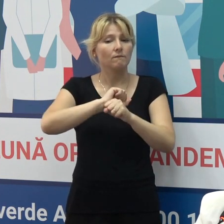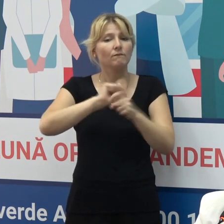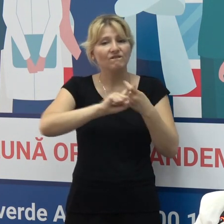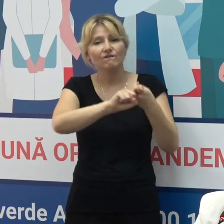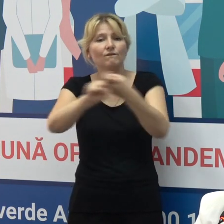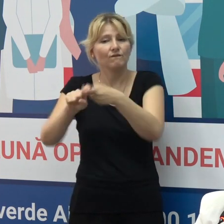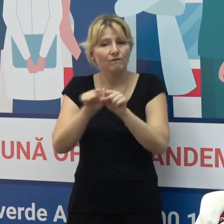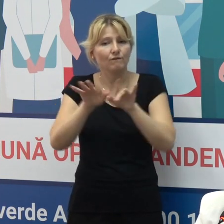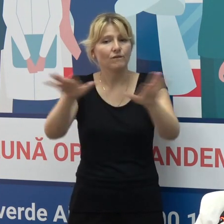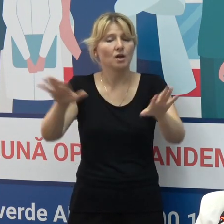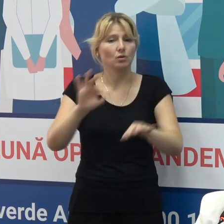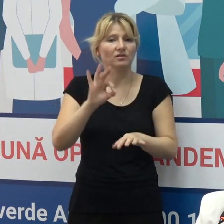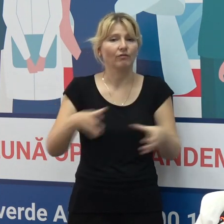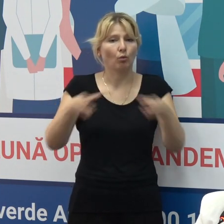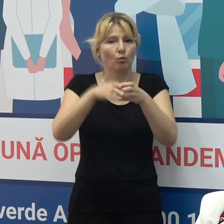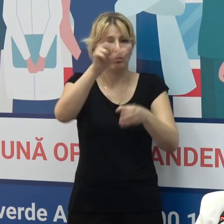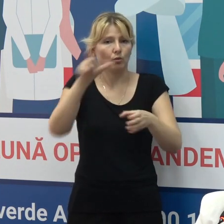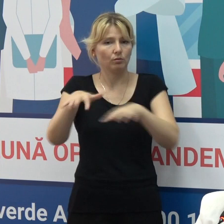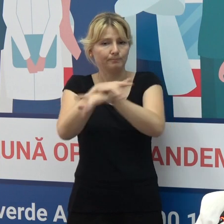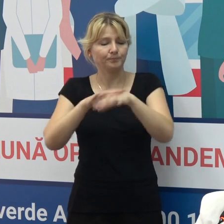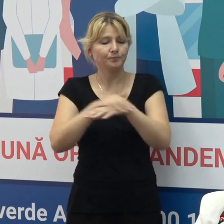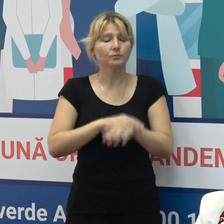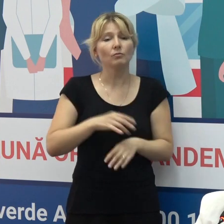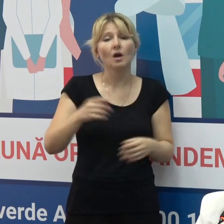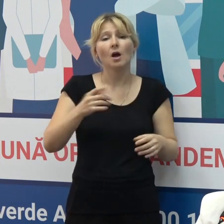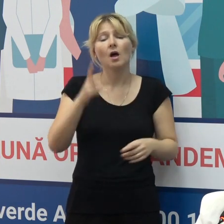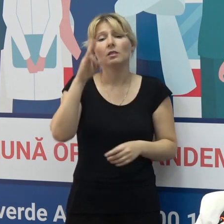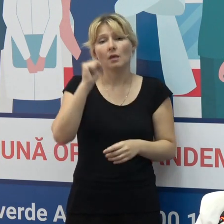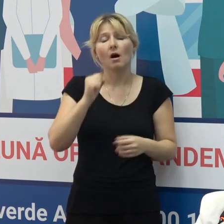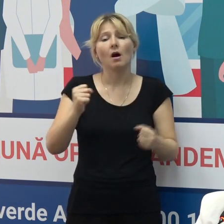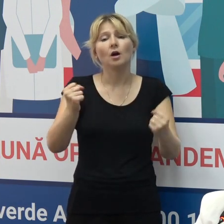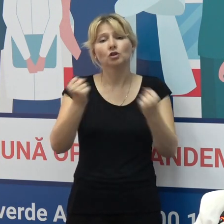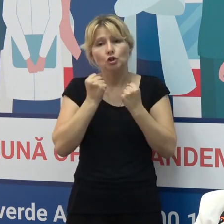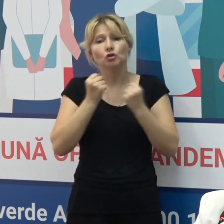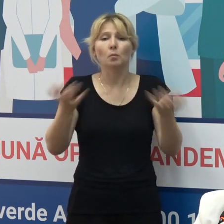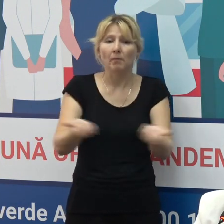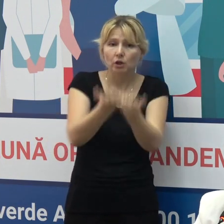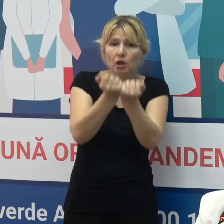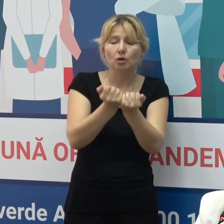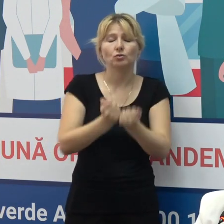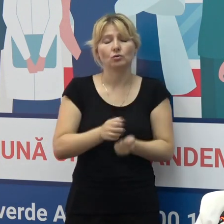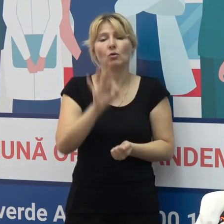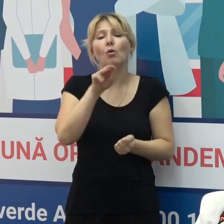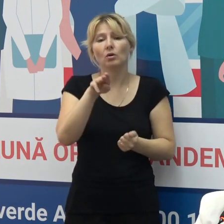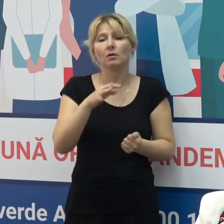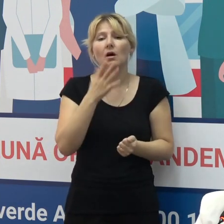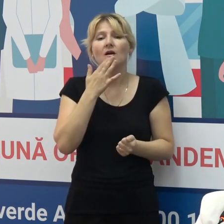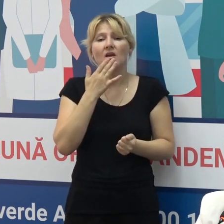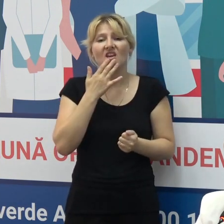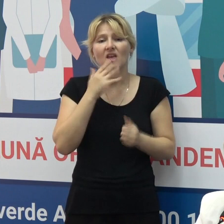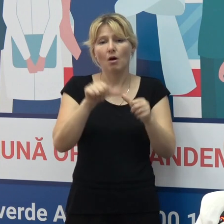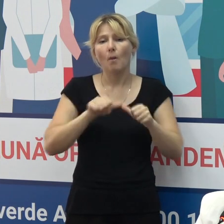În suportul nostru și a cetățenilor vin și recomandările Agenției Europene pentru